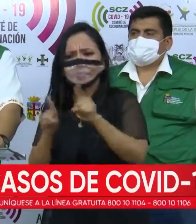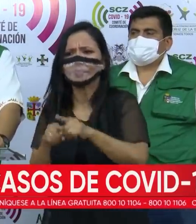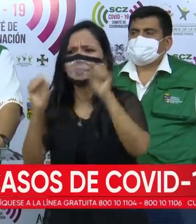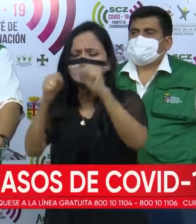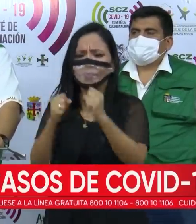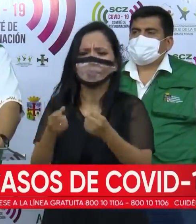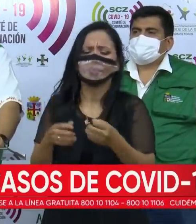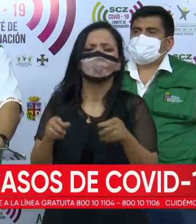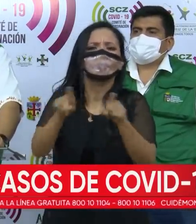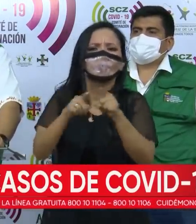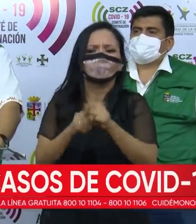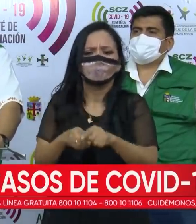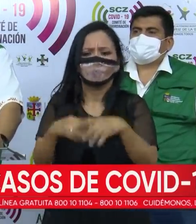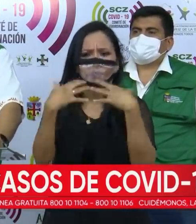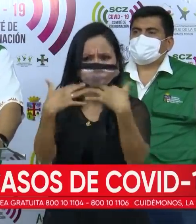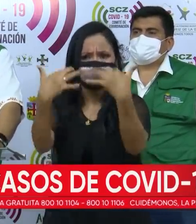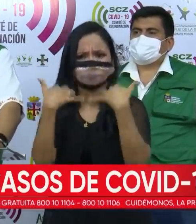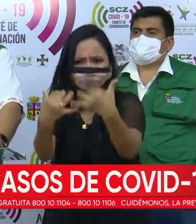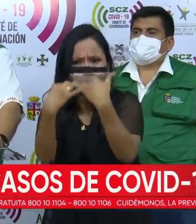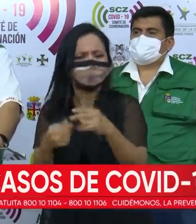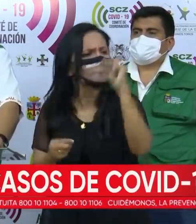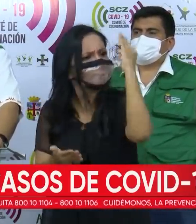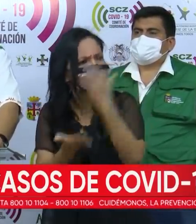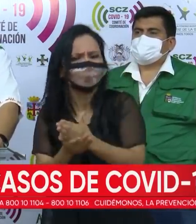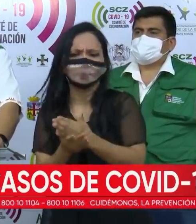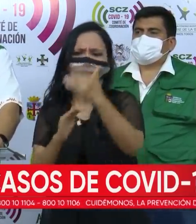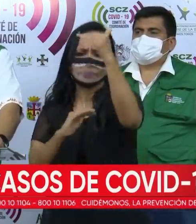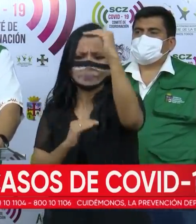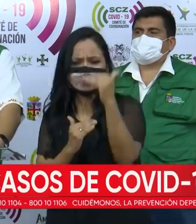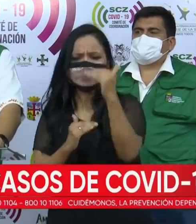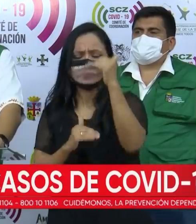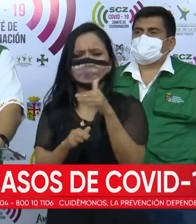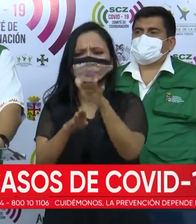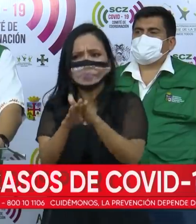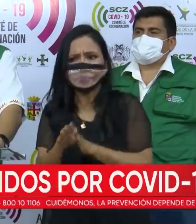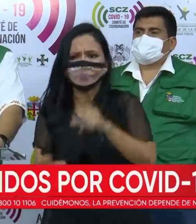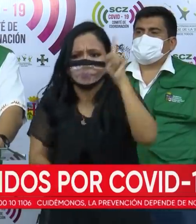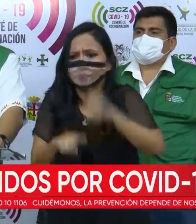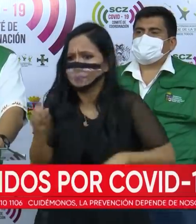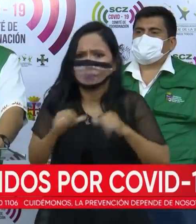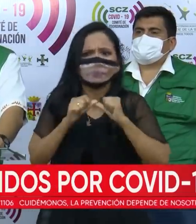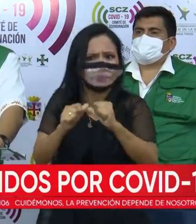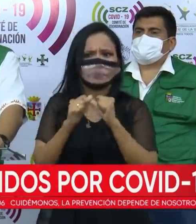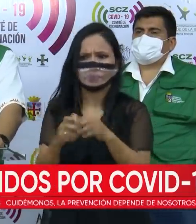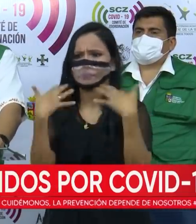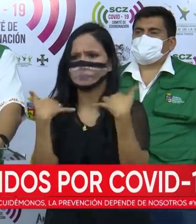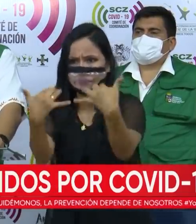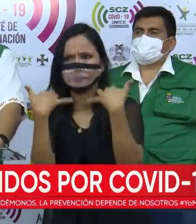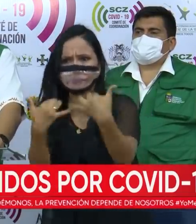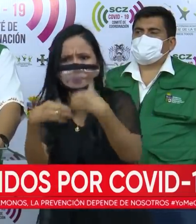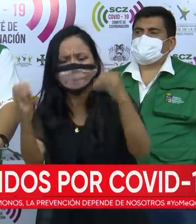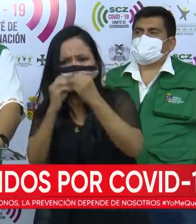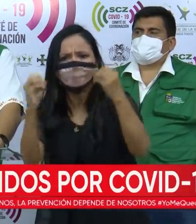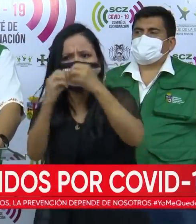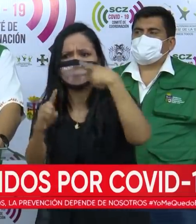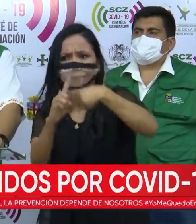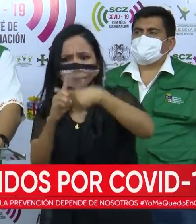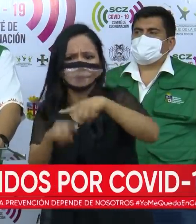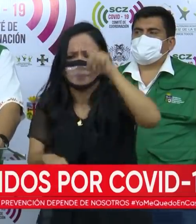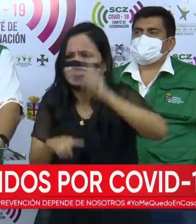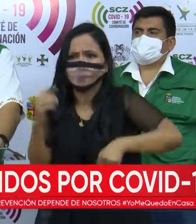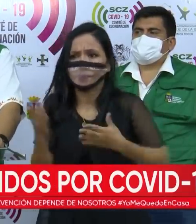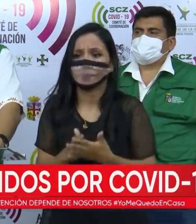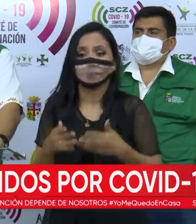cerrar el grifo del contagio, empecemos a disminuir la velocidad. No es posible que sigamos con esta situación. Ya lo habíamos